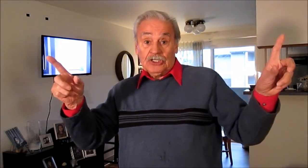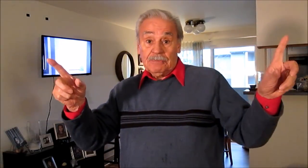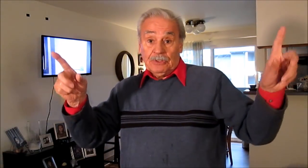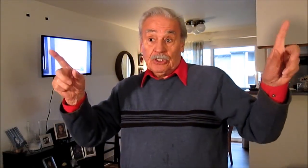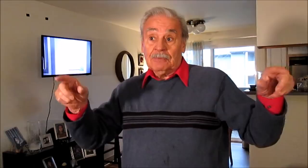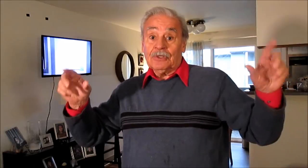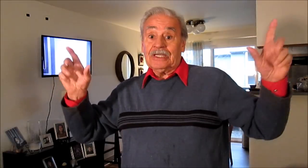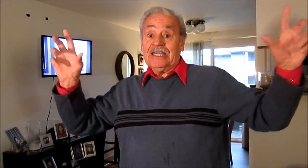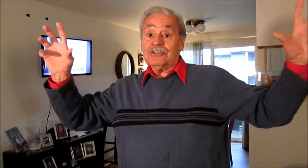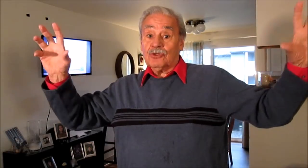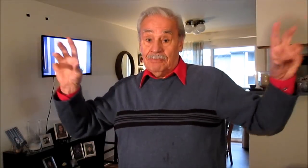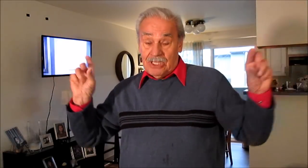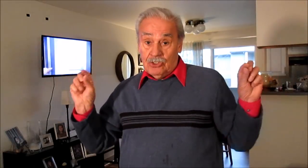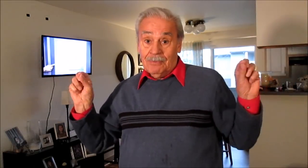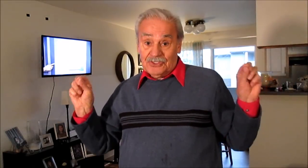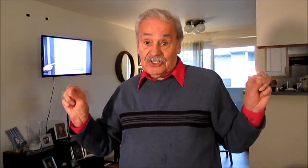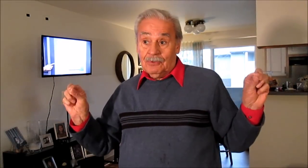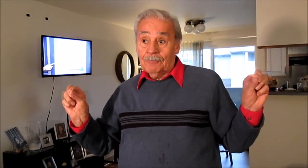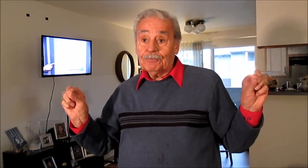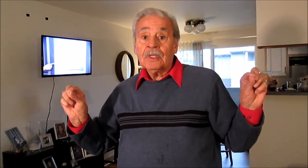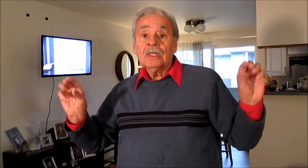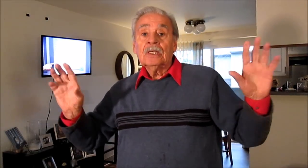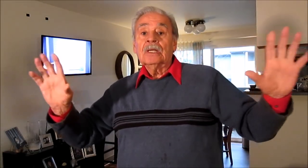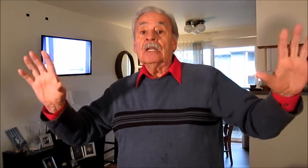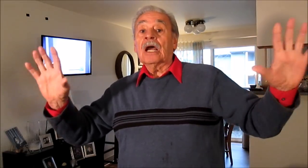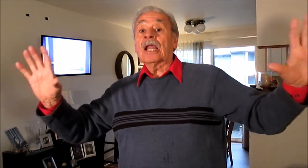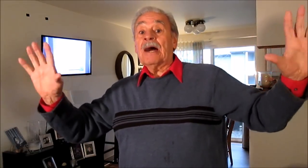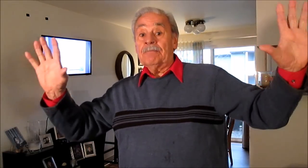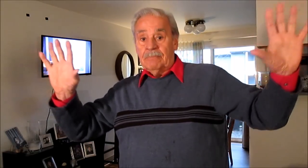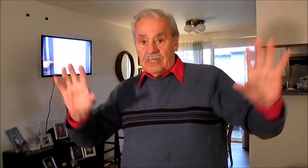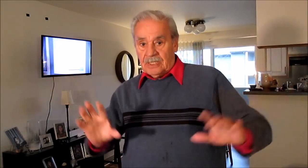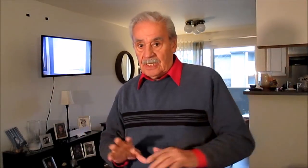ese periodismo y esos medios masivos, la gran verdad.